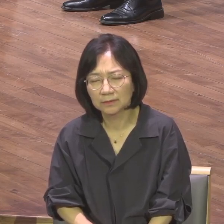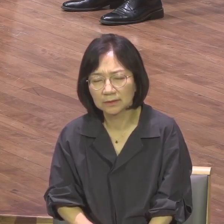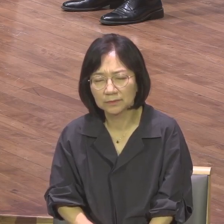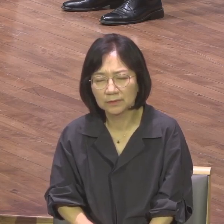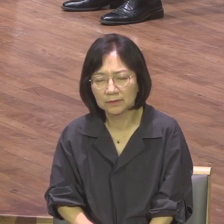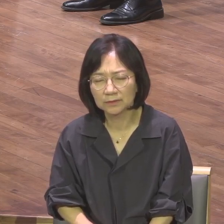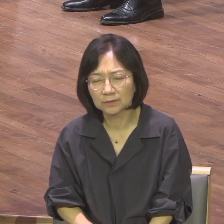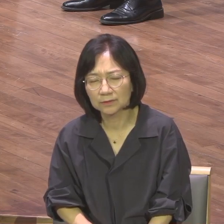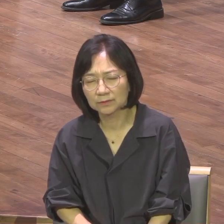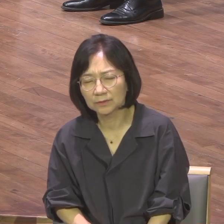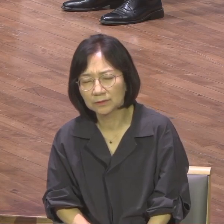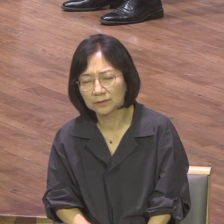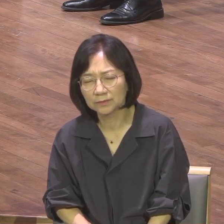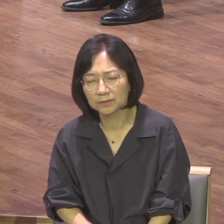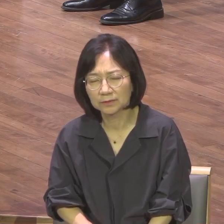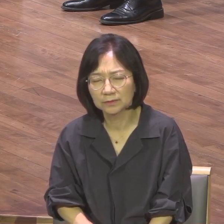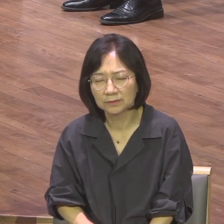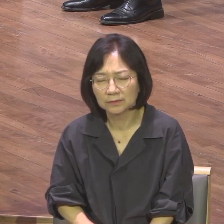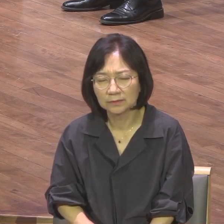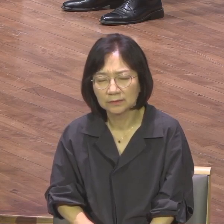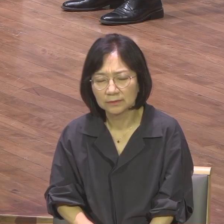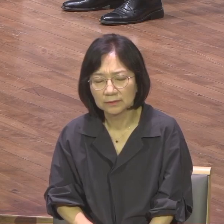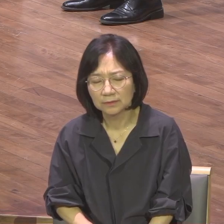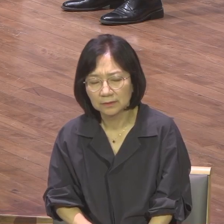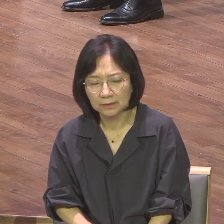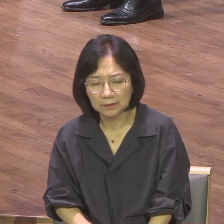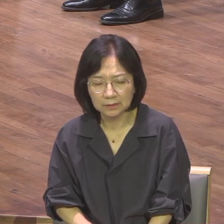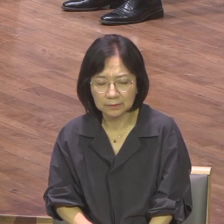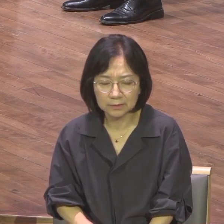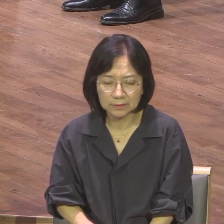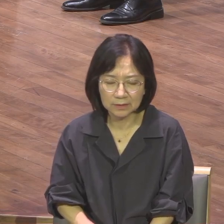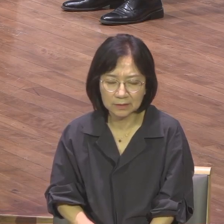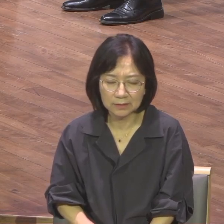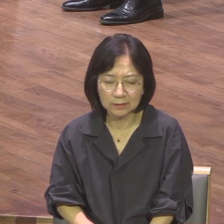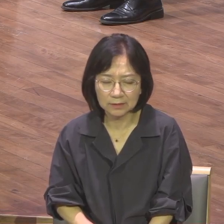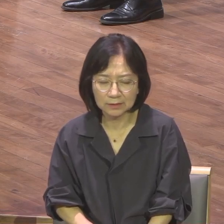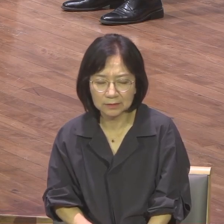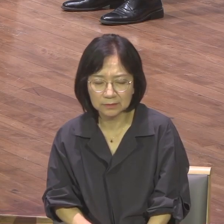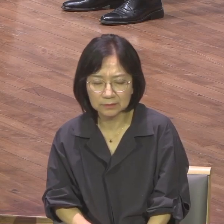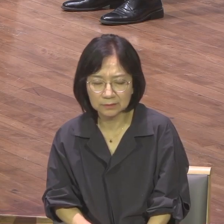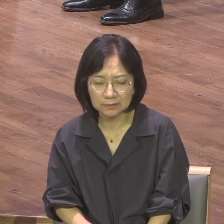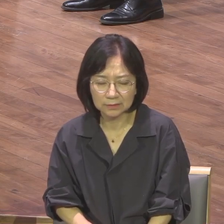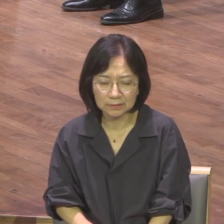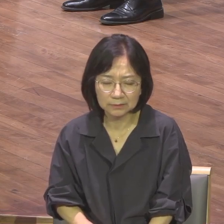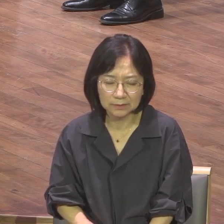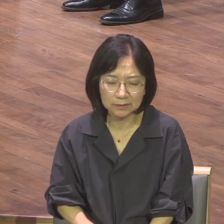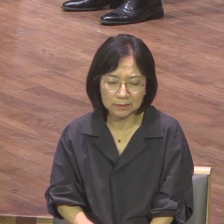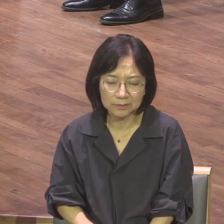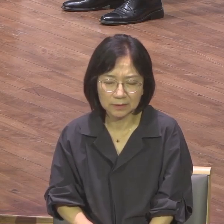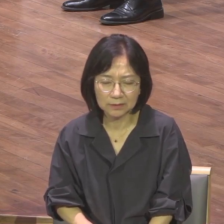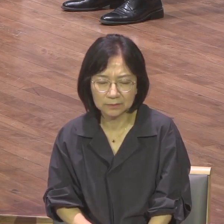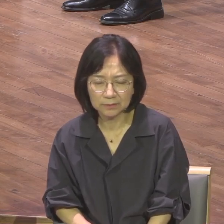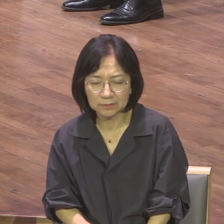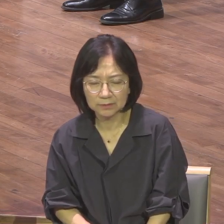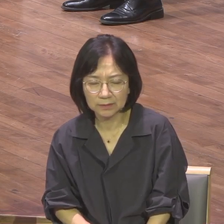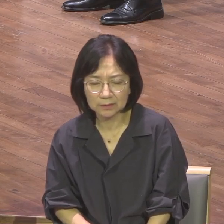거쳐서 거쳐 24세기의 목소리를 통하여 이제 나를 살리는 힘을 행동하여 하나님 세상을 바꿀 수 있는 힘을 흥미를